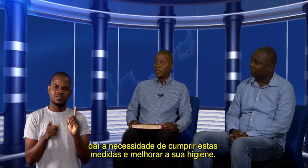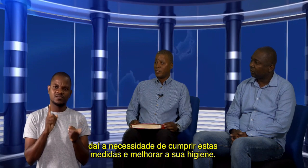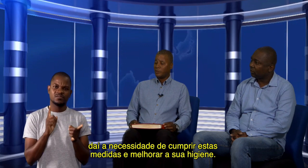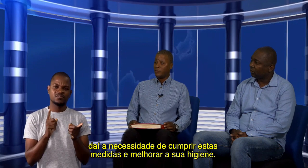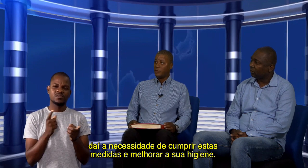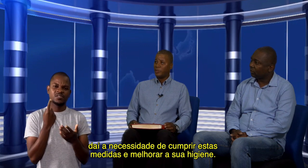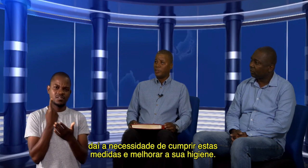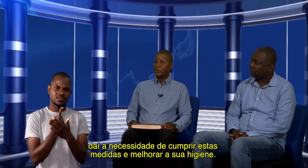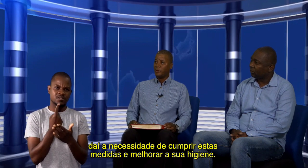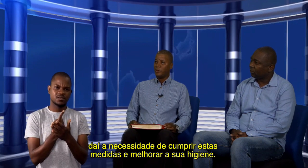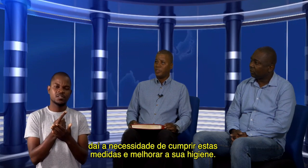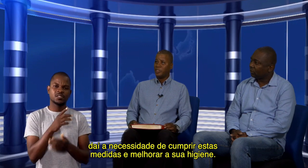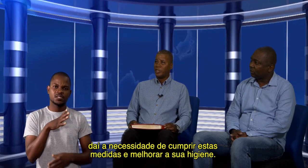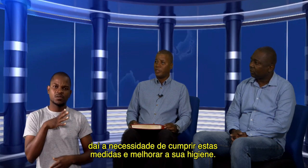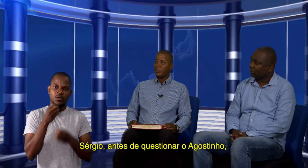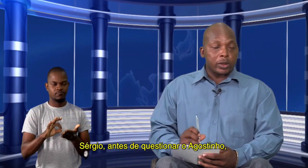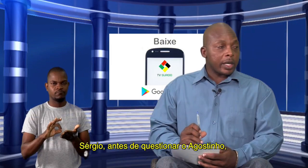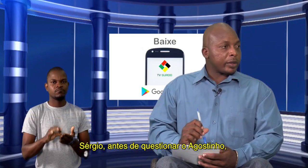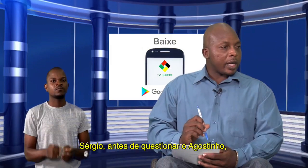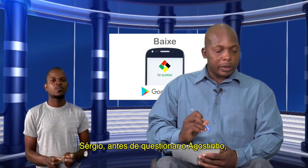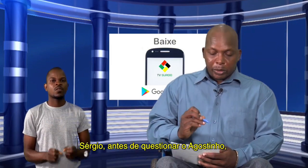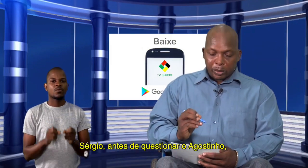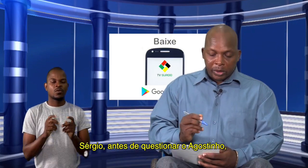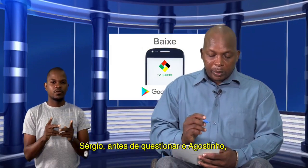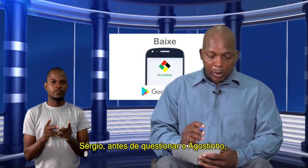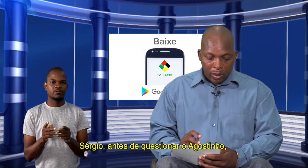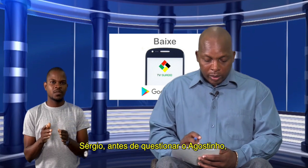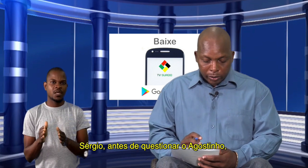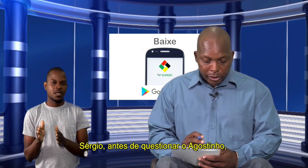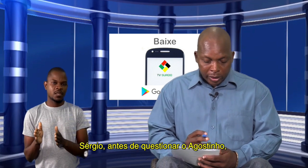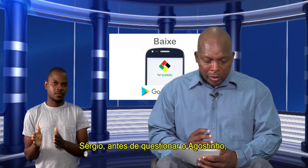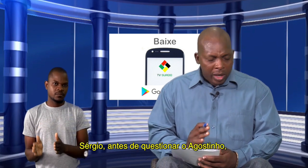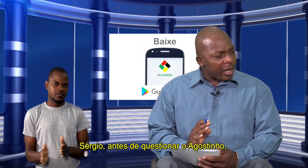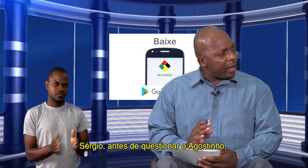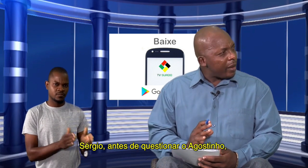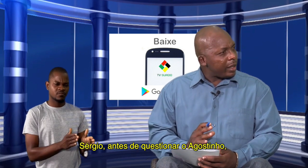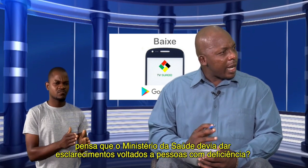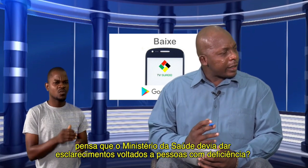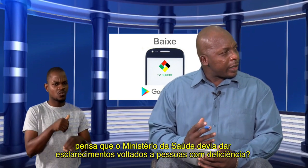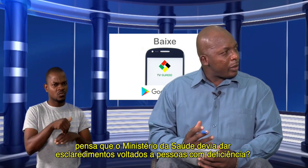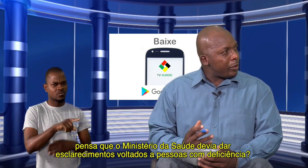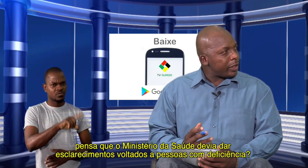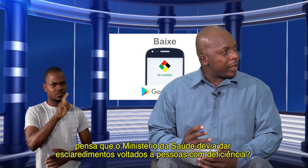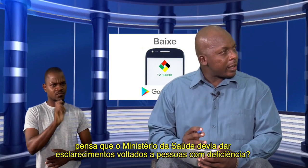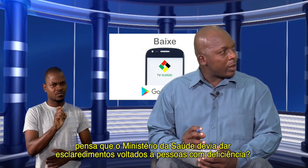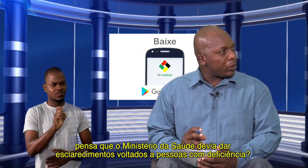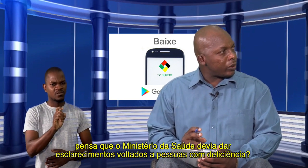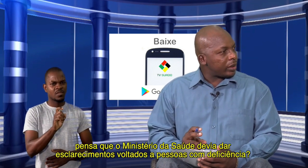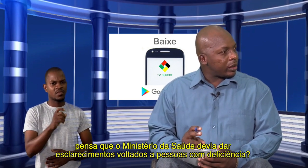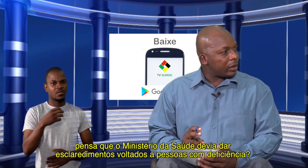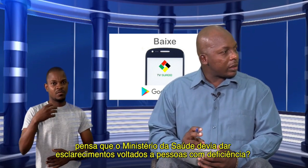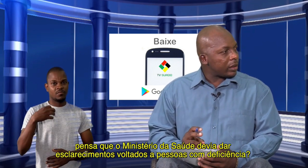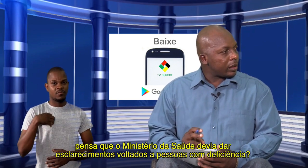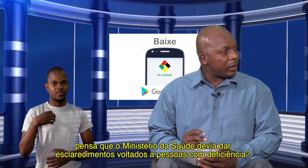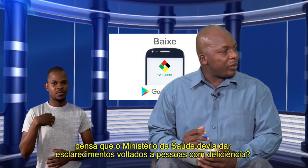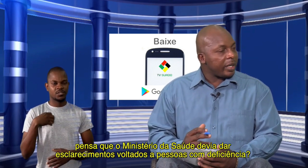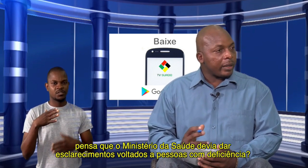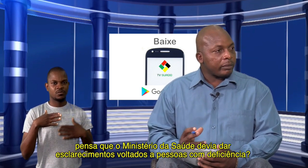higiene. Sr. Sérgio, antes mesmo de ir para o Agostinho, eu acho que o Ministério da Saúde deveria,